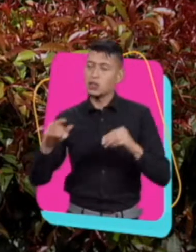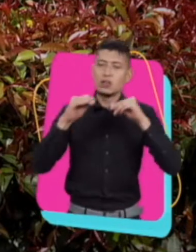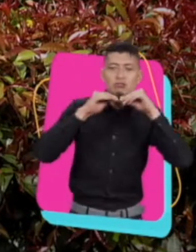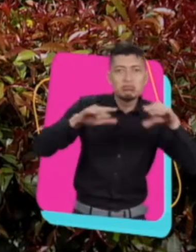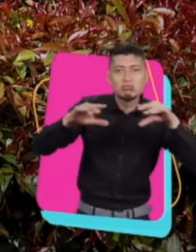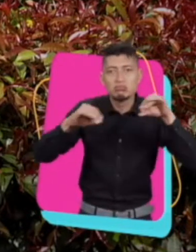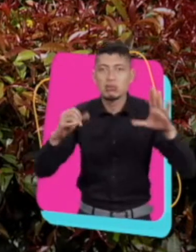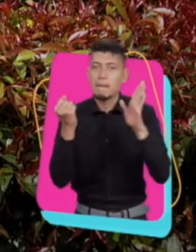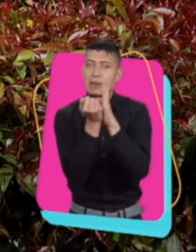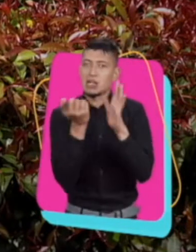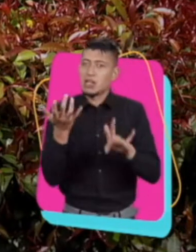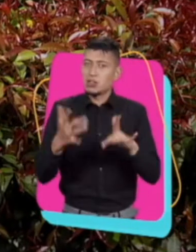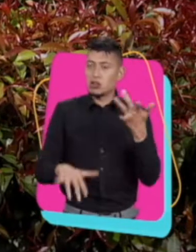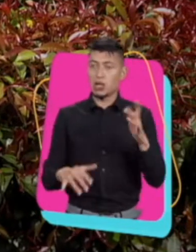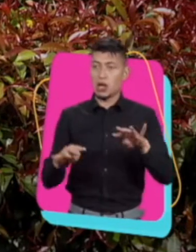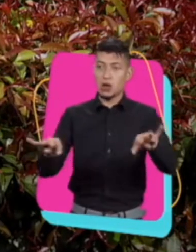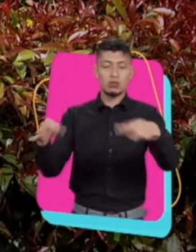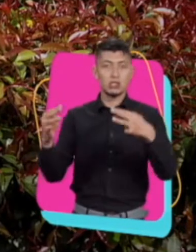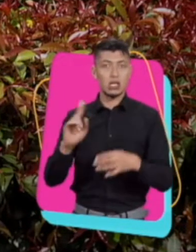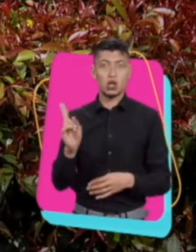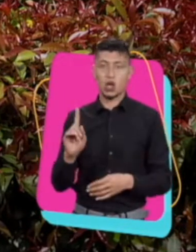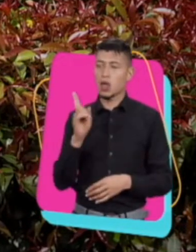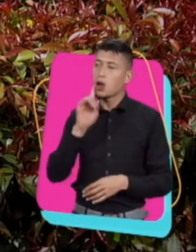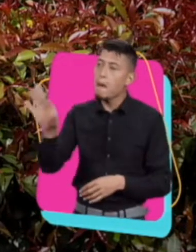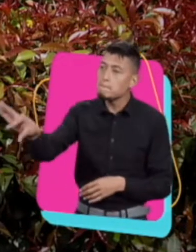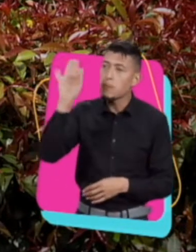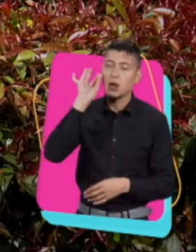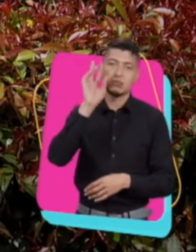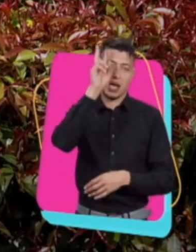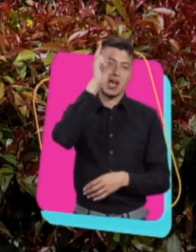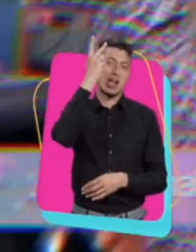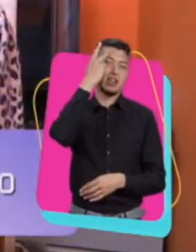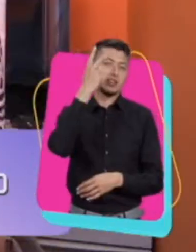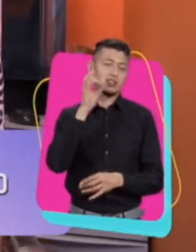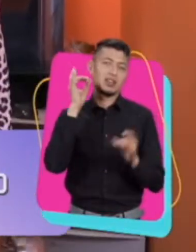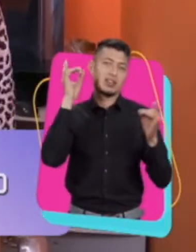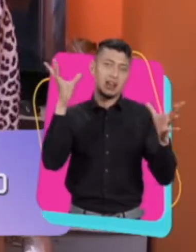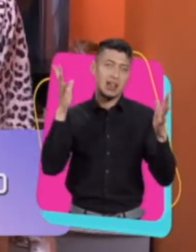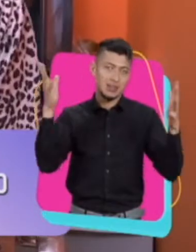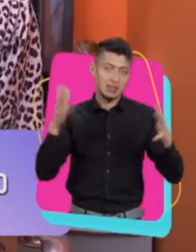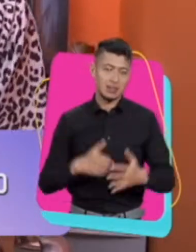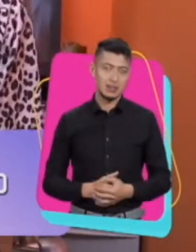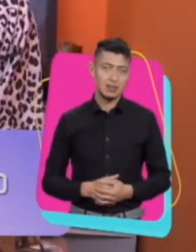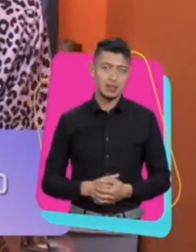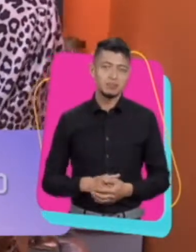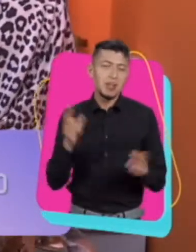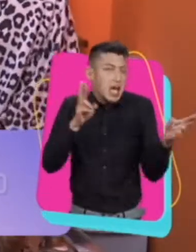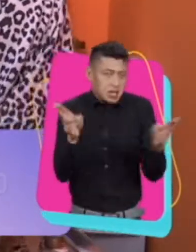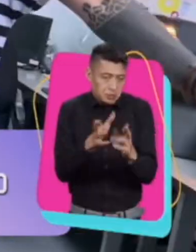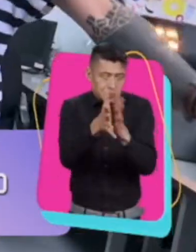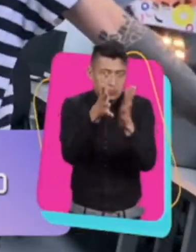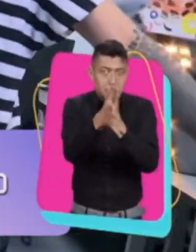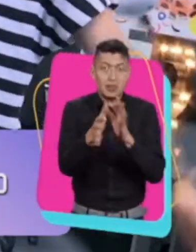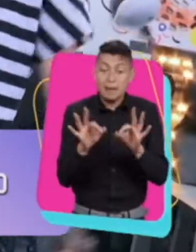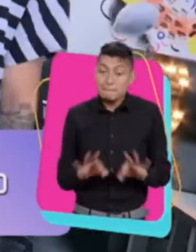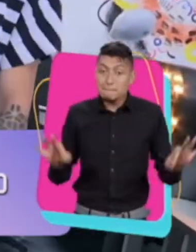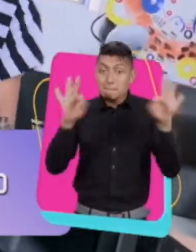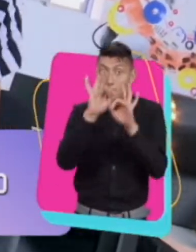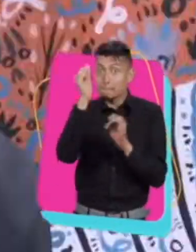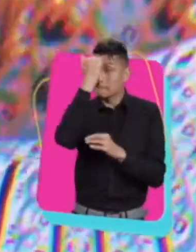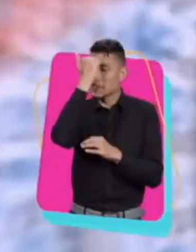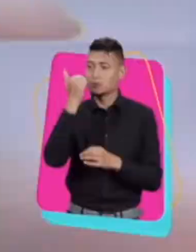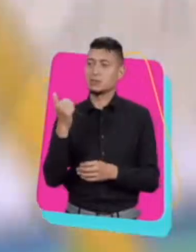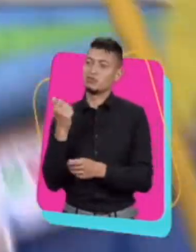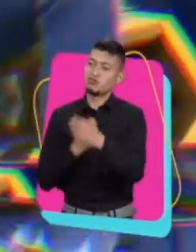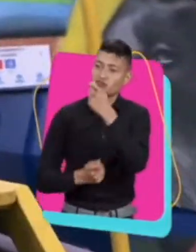no habla como la marca, que no llega a la audiencia de la marca y es un error grandísimo. Entonces, para resumir, Cristian, lo importante